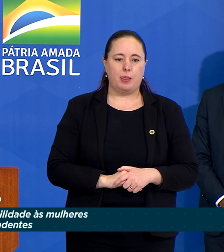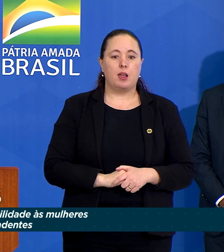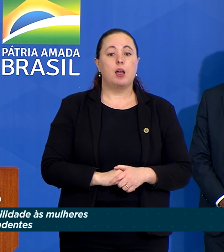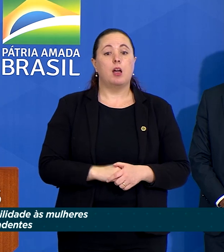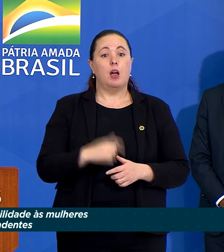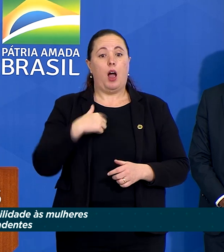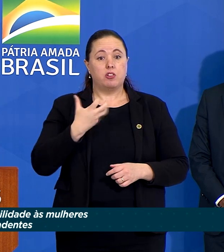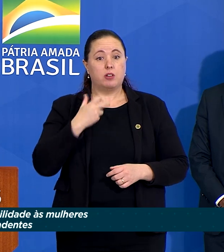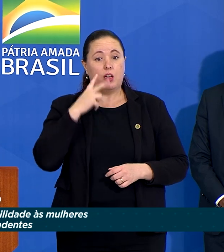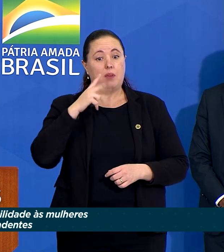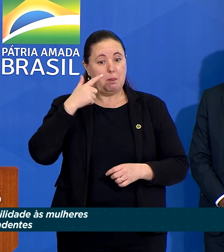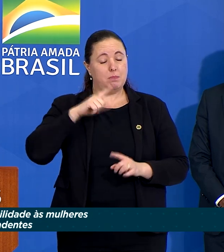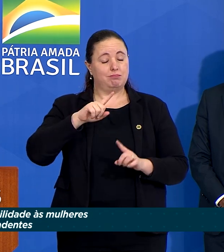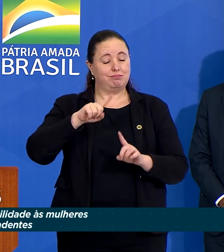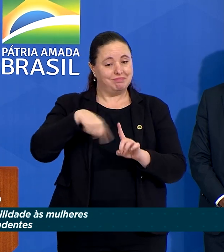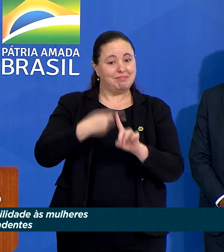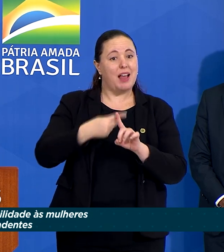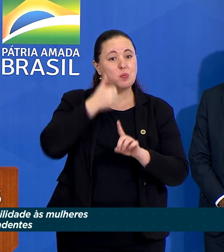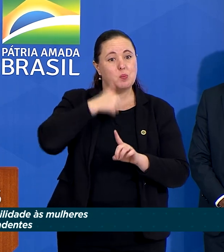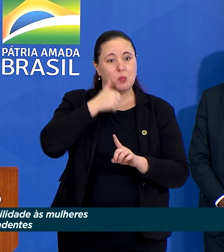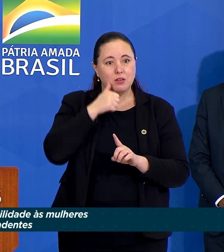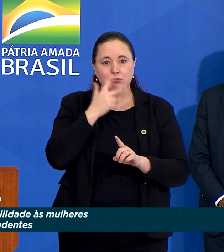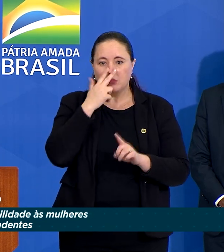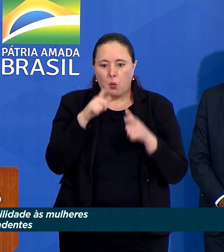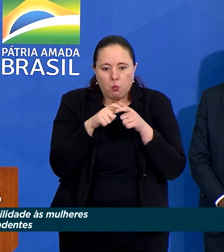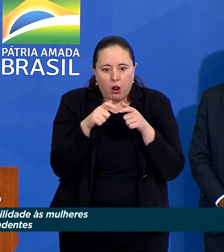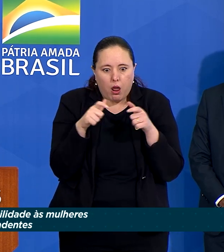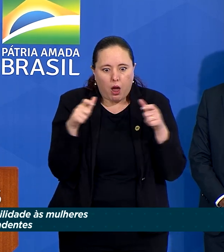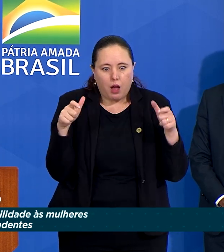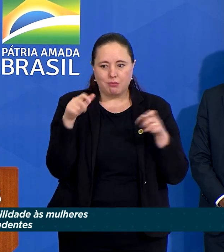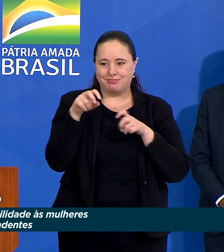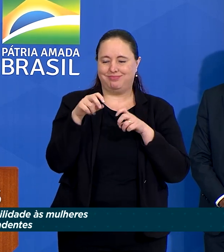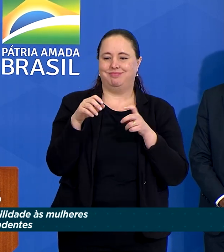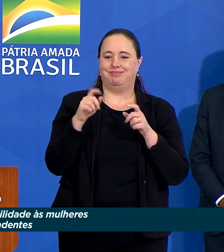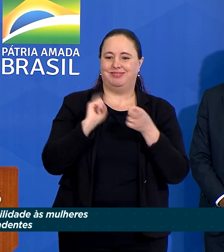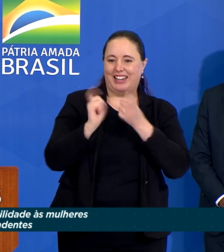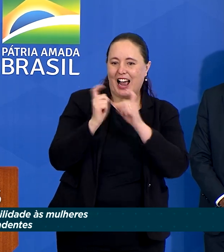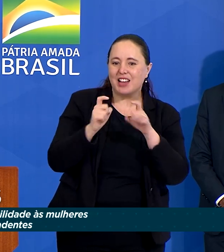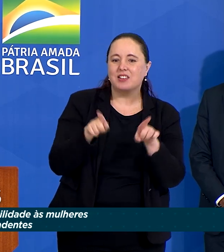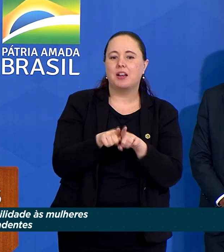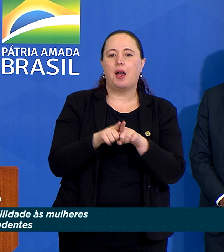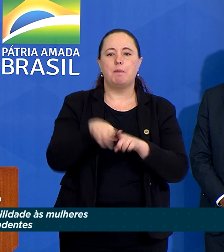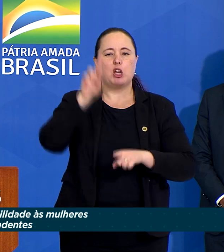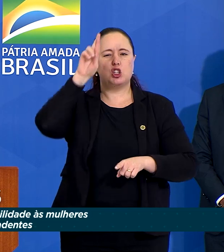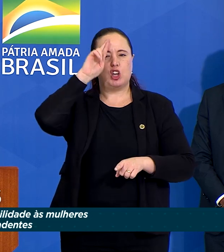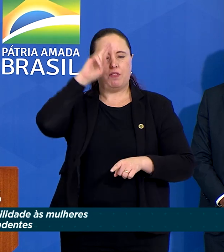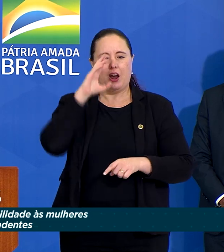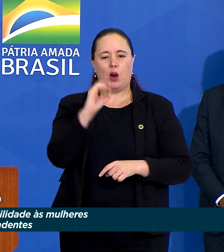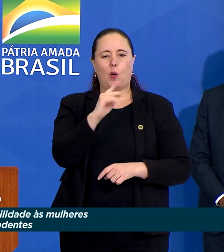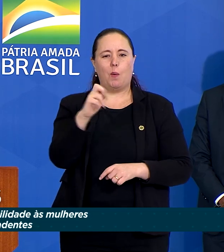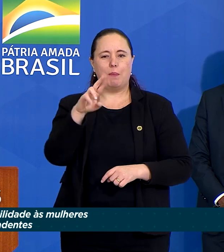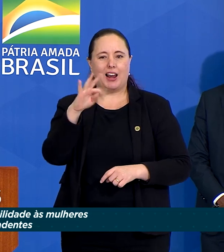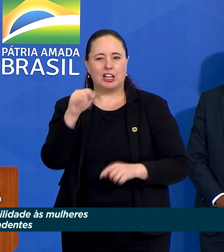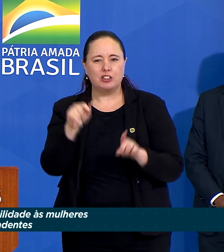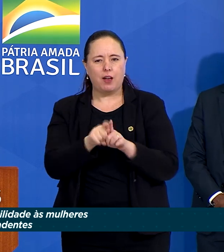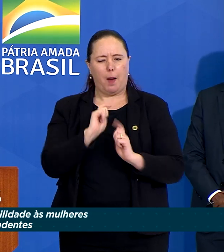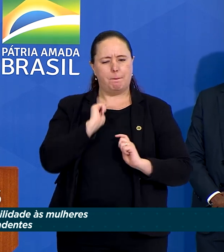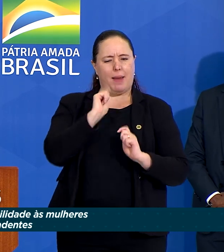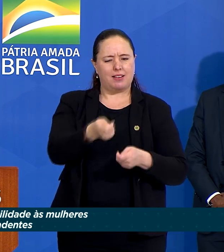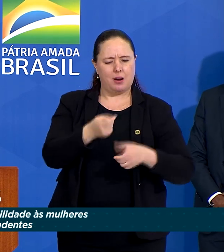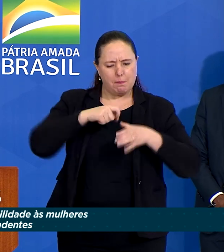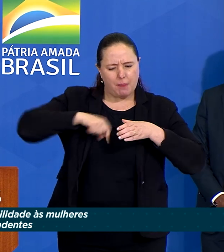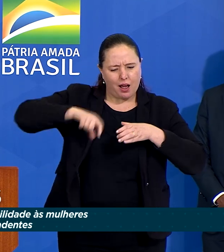mais mulheres administrando fazendas, dirigindo tratores, chefiando cooperativas, pescando,